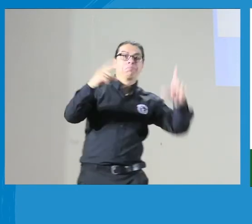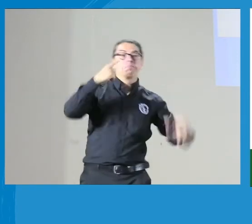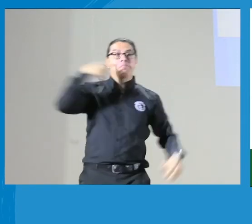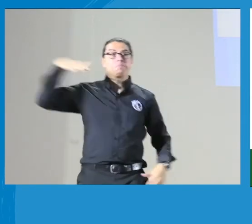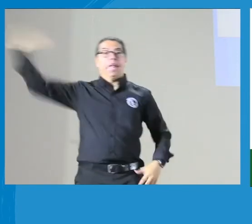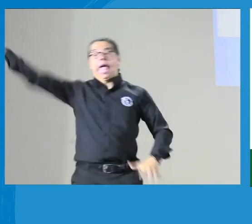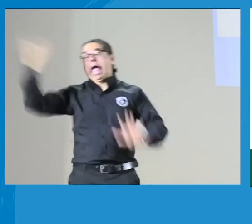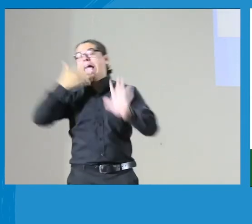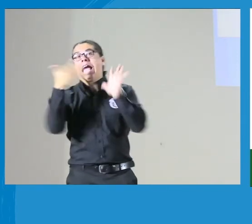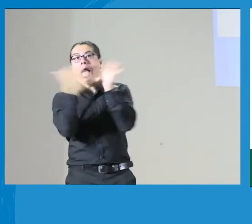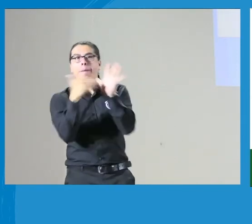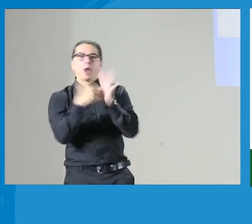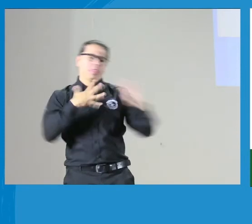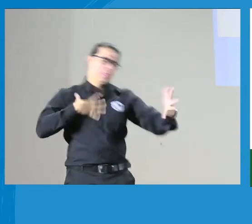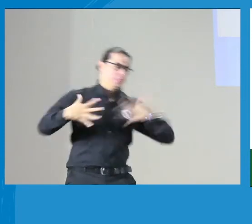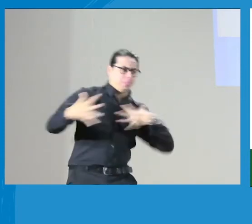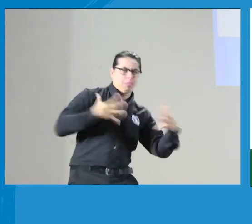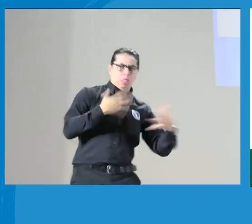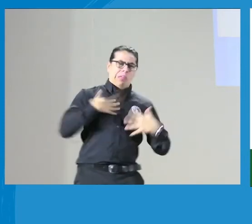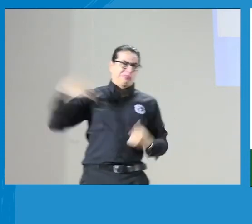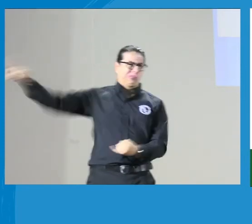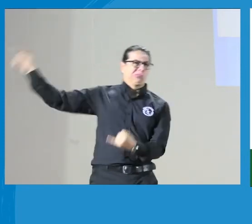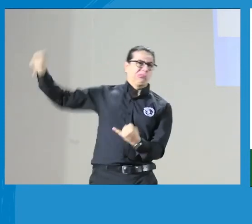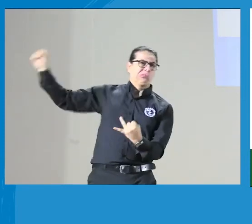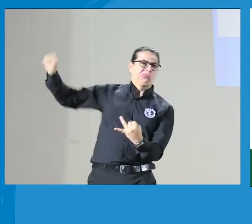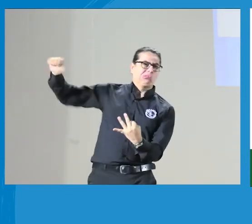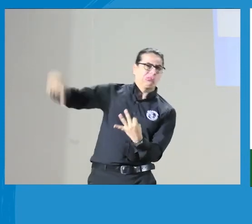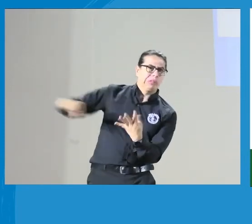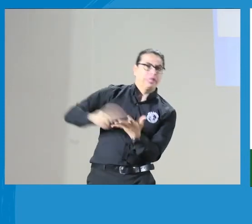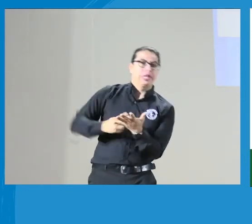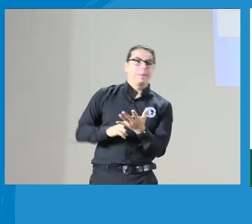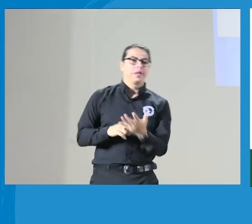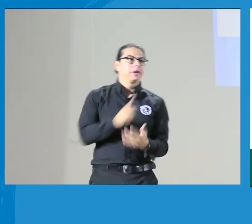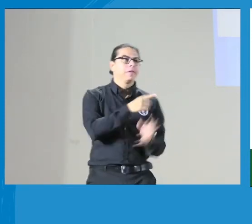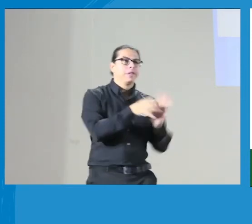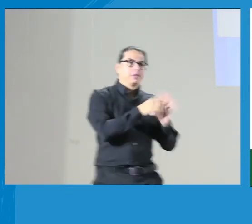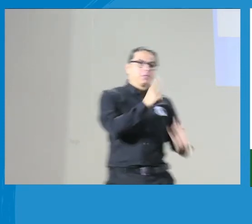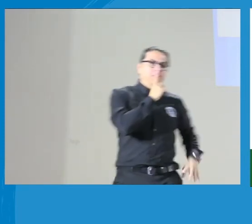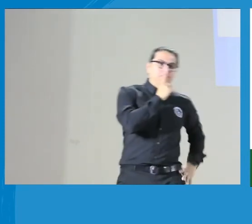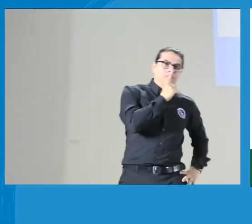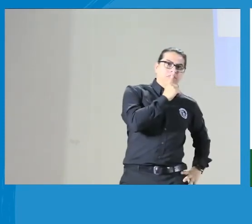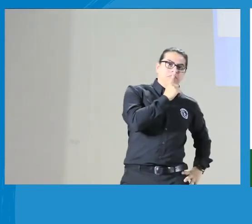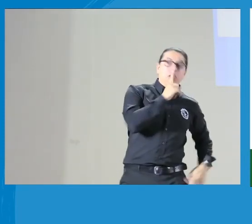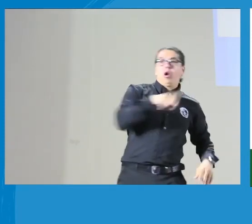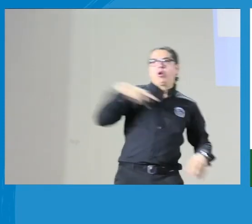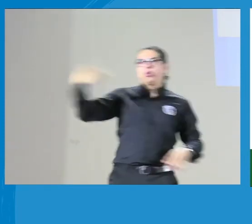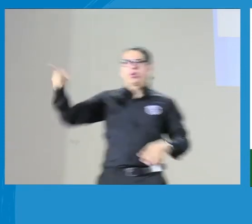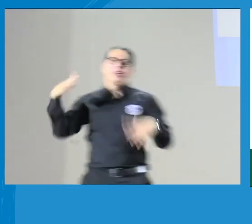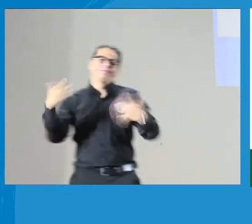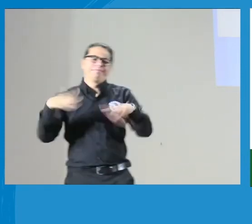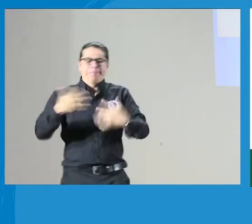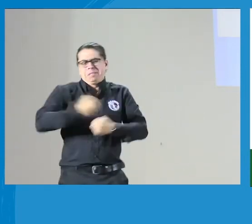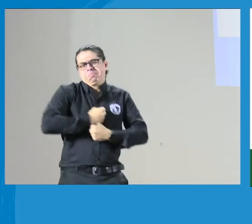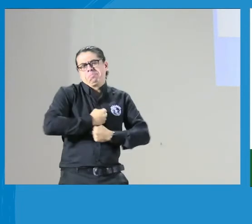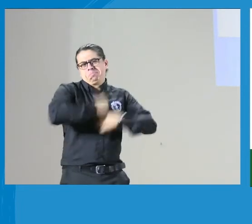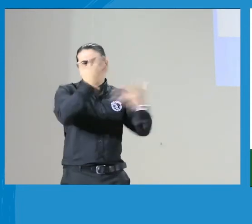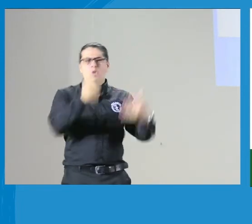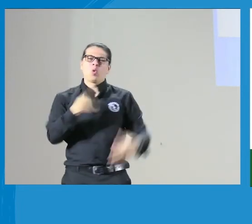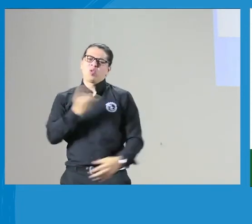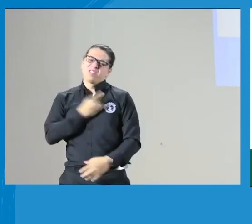tanto, sobre todo, en que ya se admire, se están apropiando, están teniendo protagonismo los